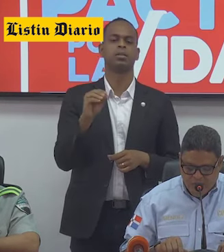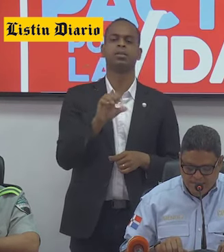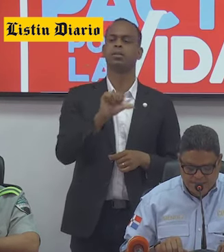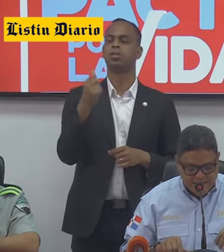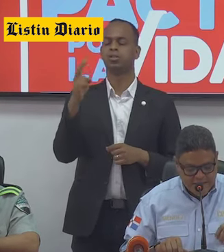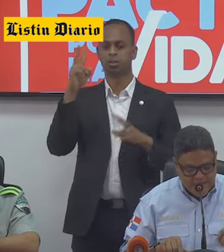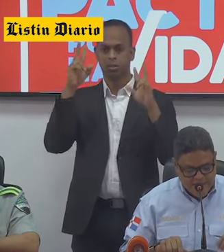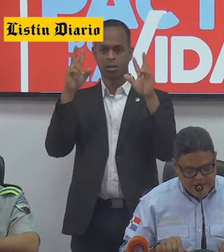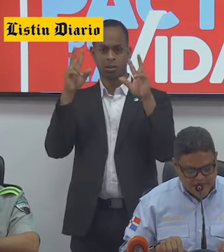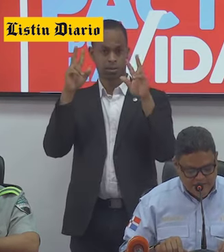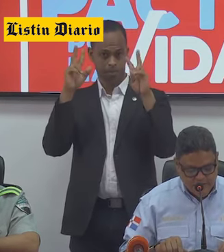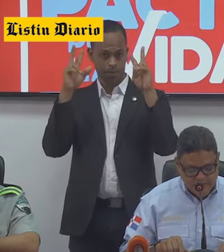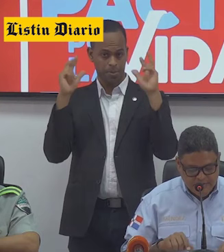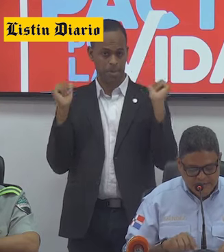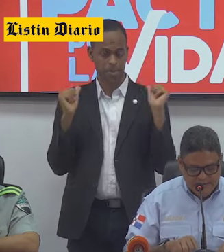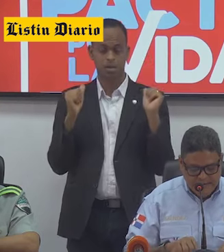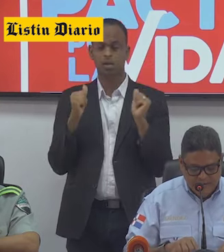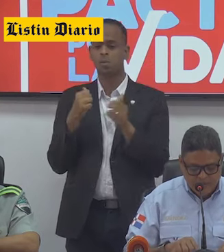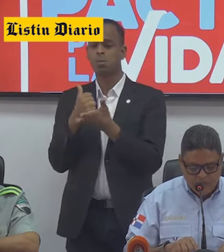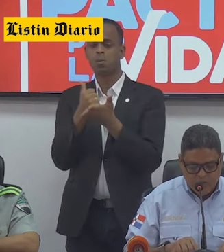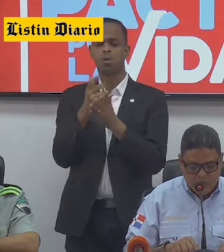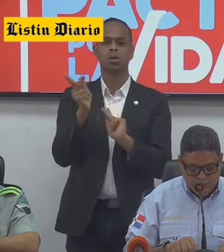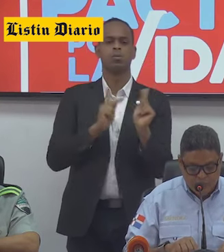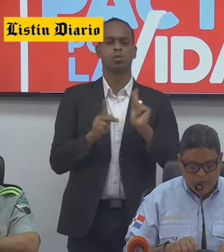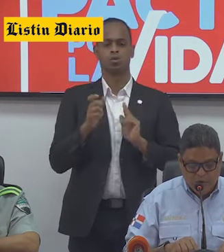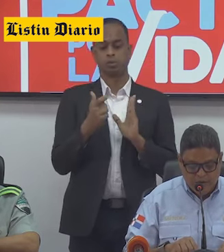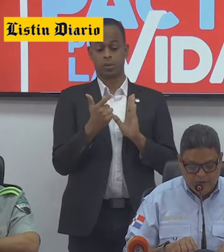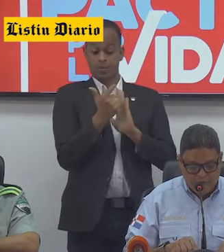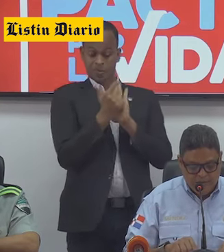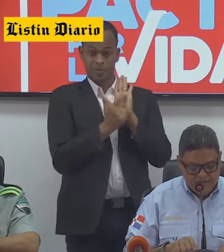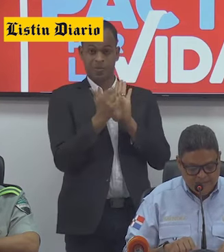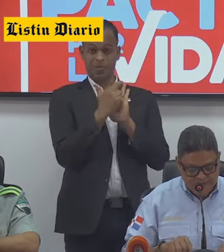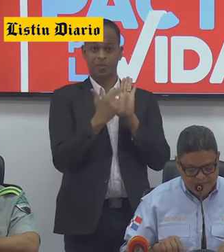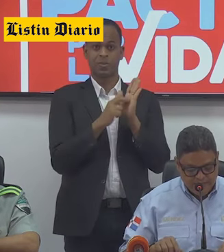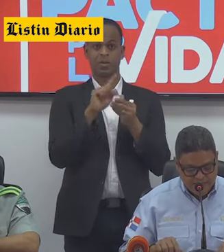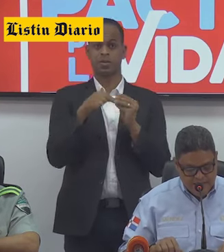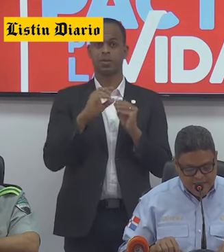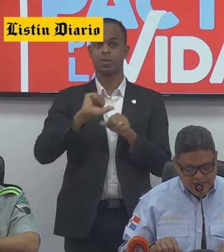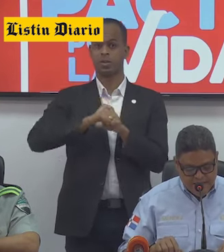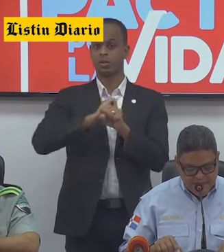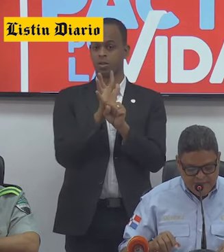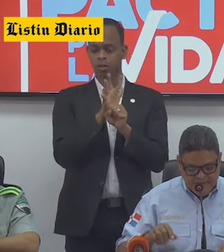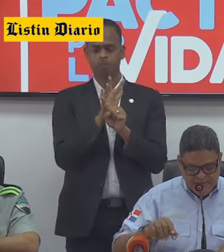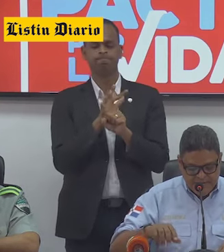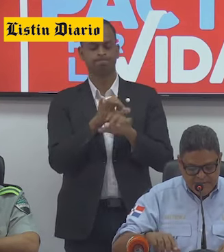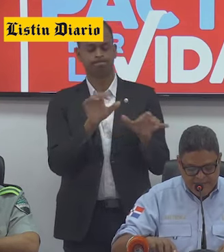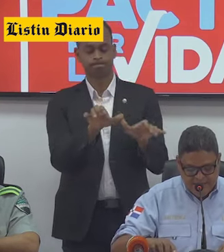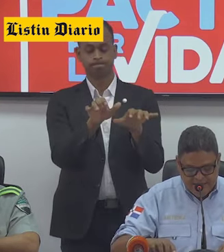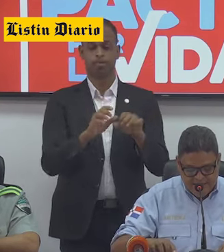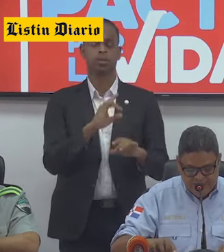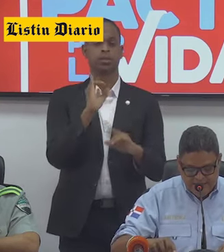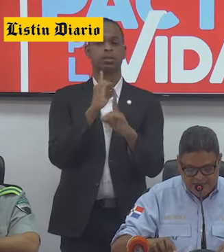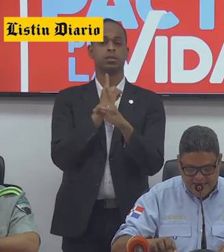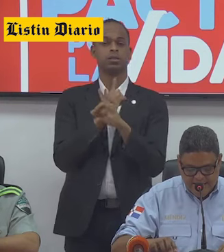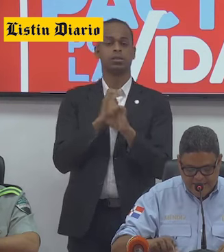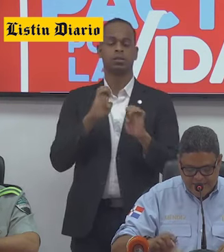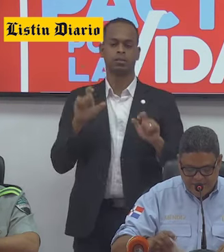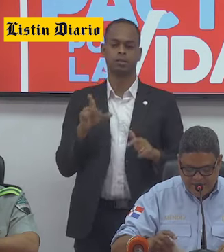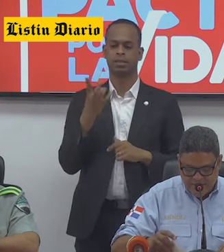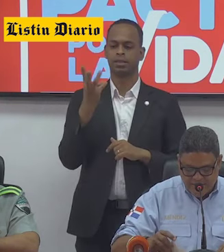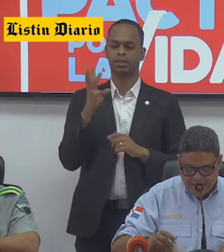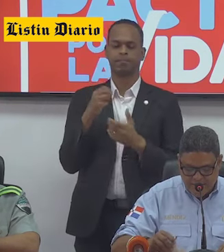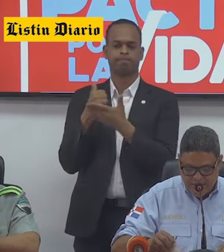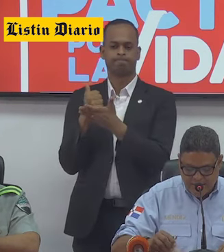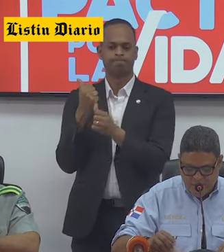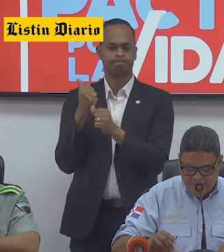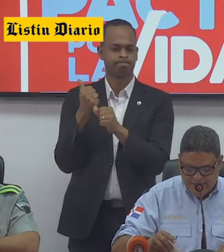asistencia para que las personas mantengan el protocolo del COVID-19. La Defensa Civil ha realizado 16 asistencias